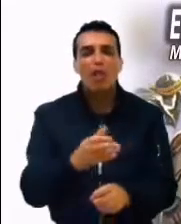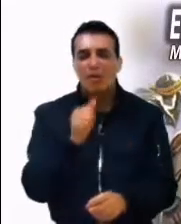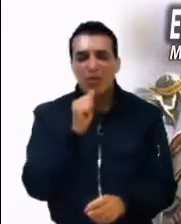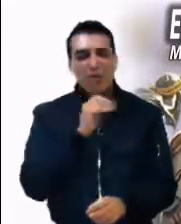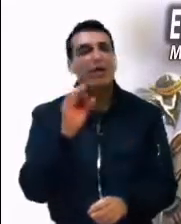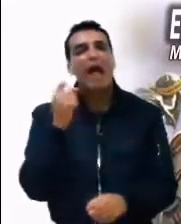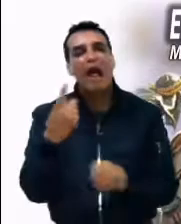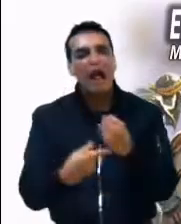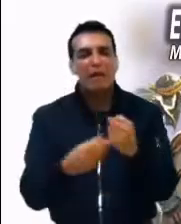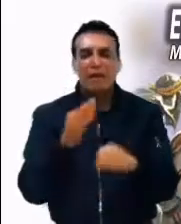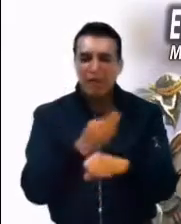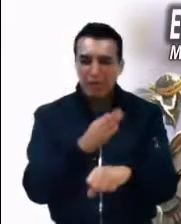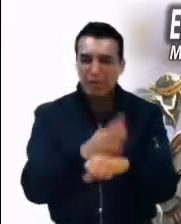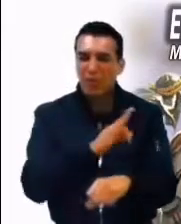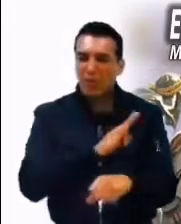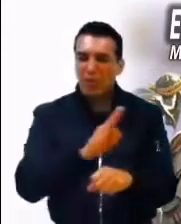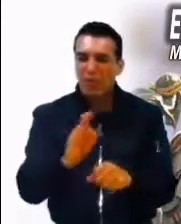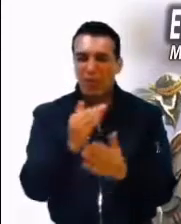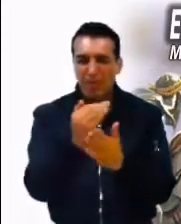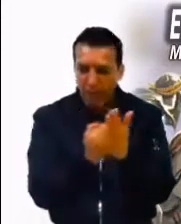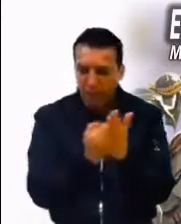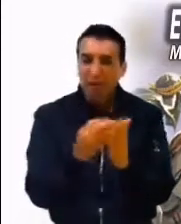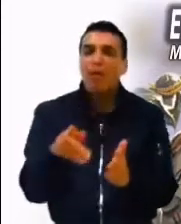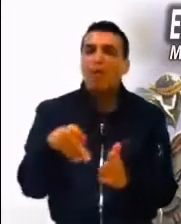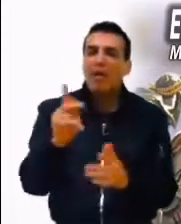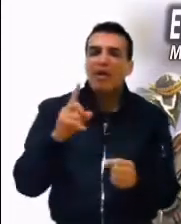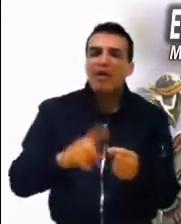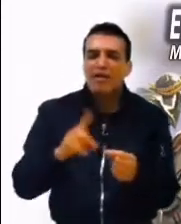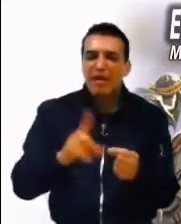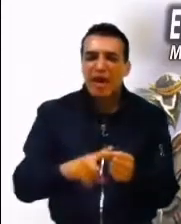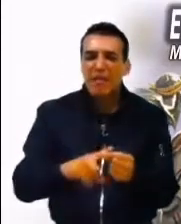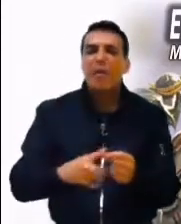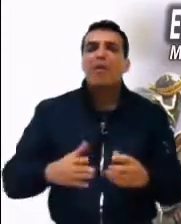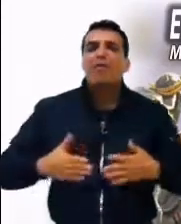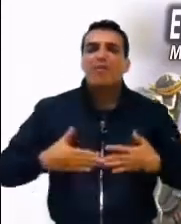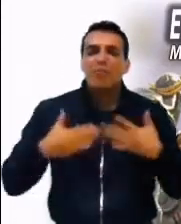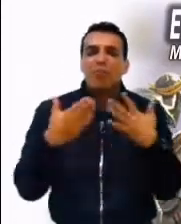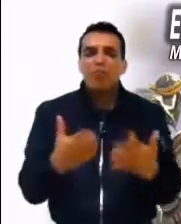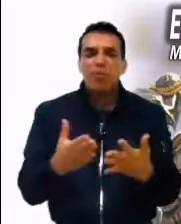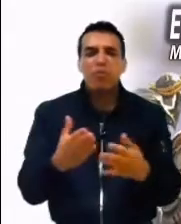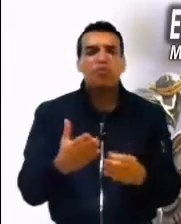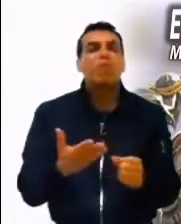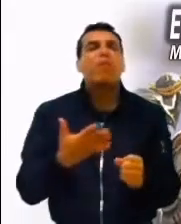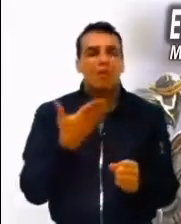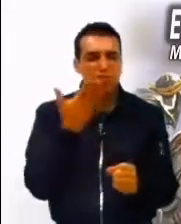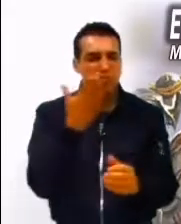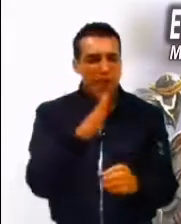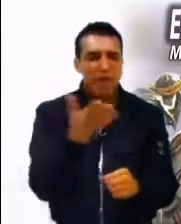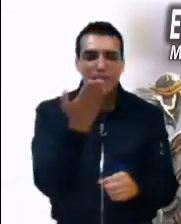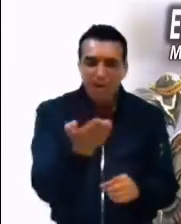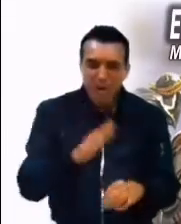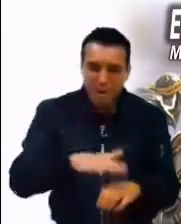pocos. Al que mucho se le da, se le exigirá mucho, y al que mucho se le confía, se le exigirá